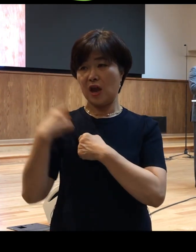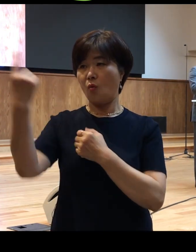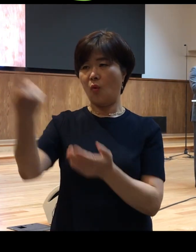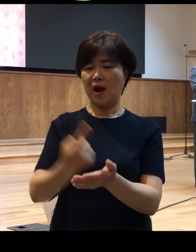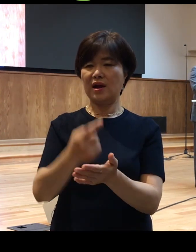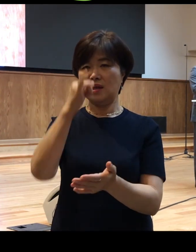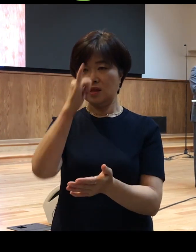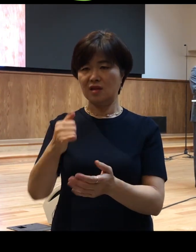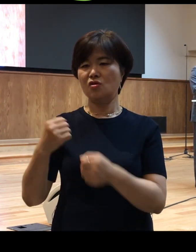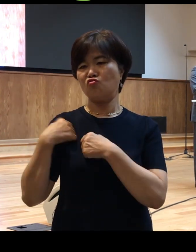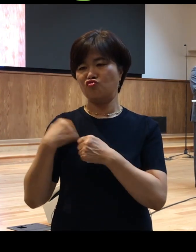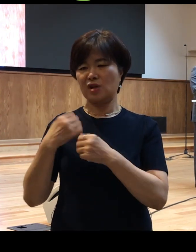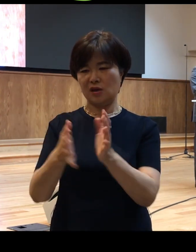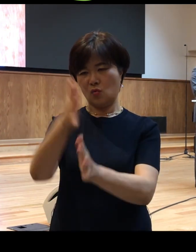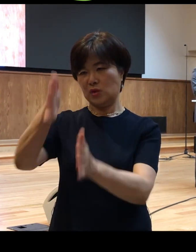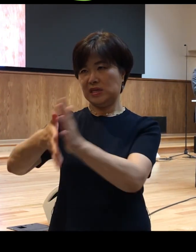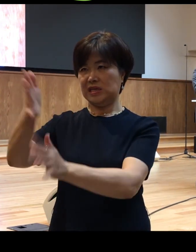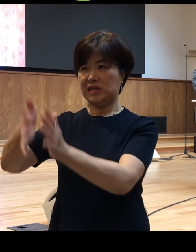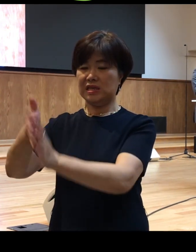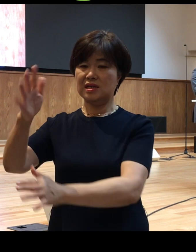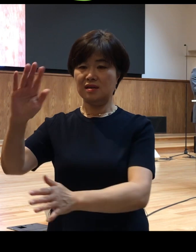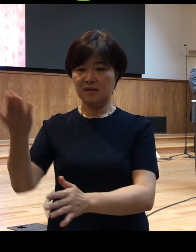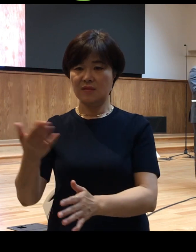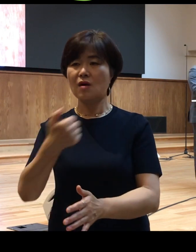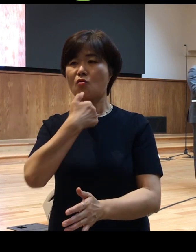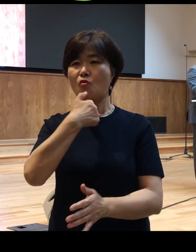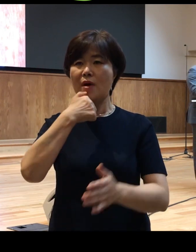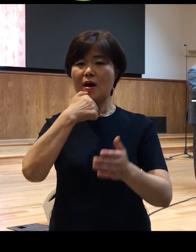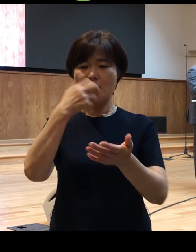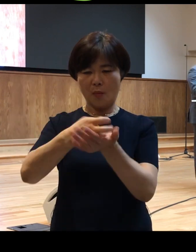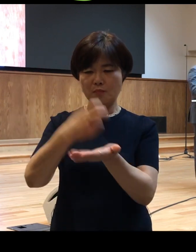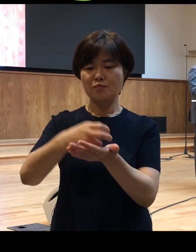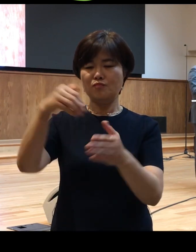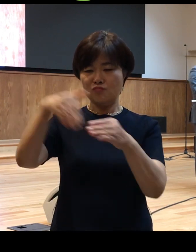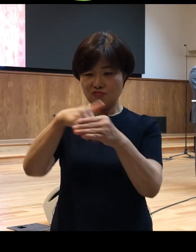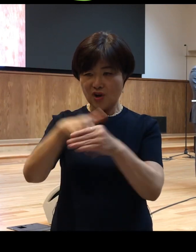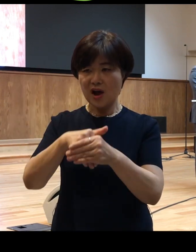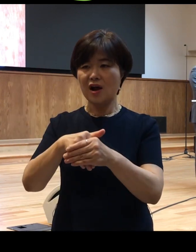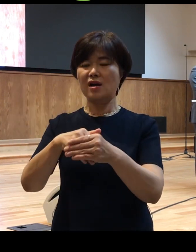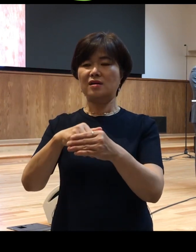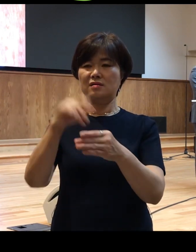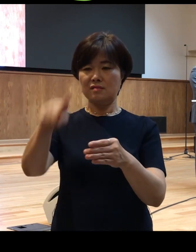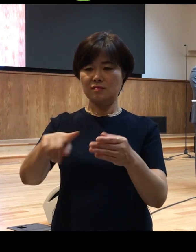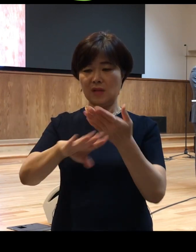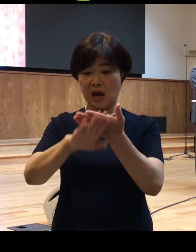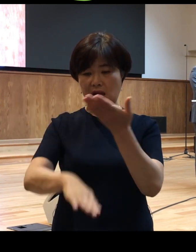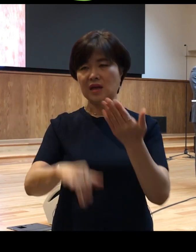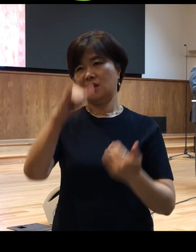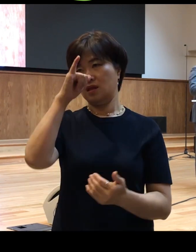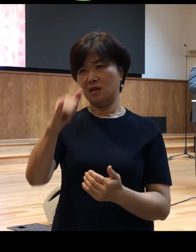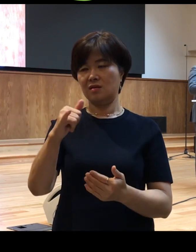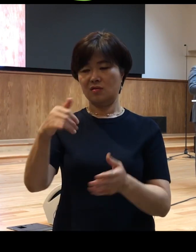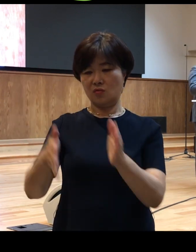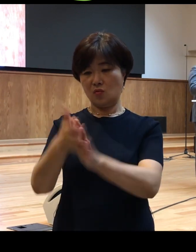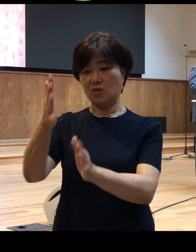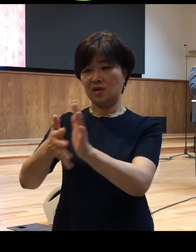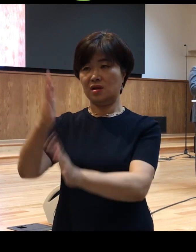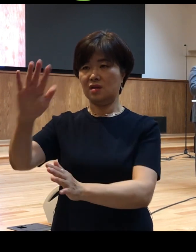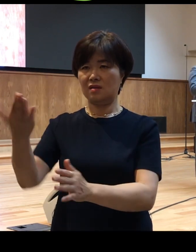군사도시였습니다 로마의 법과 문화가 적용되던 도시였죠 그럼 로마의 상남자들이 주둔하는